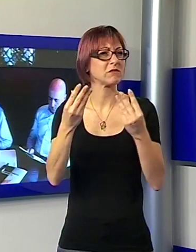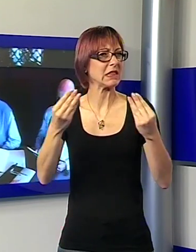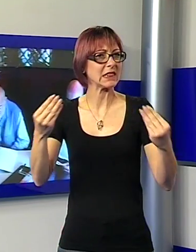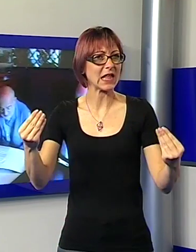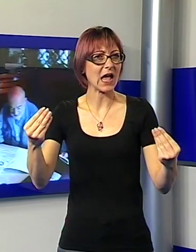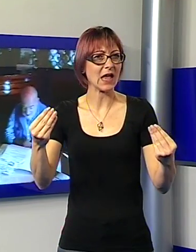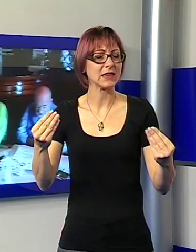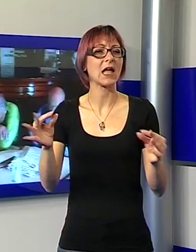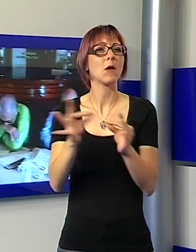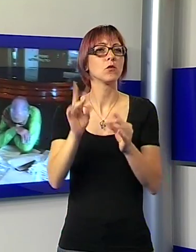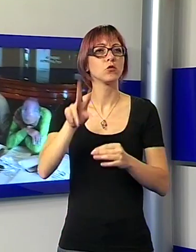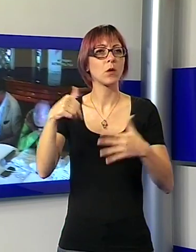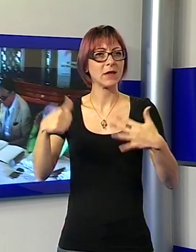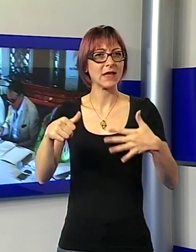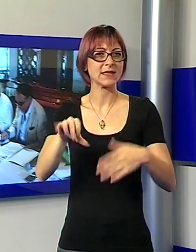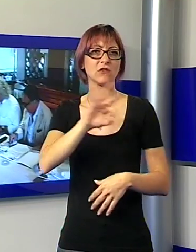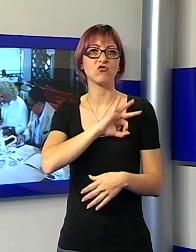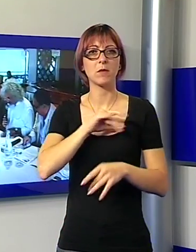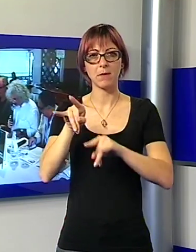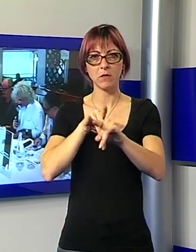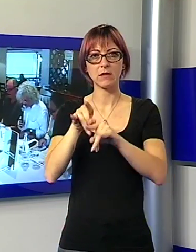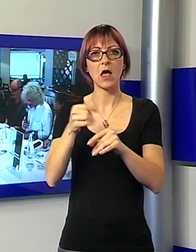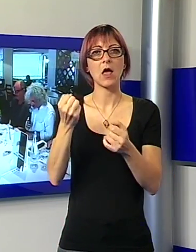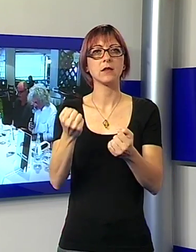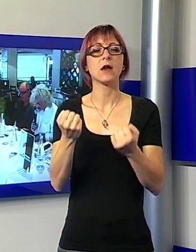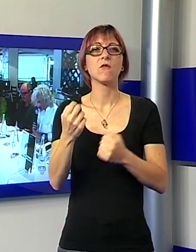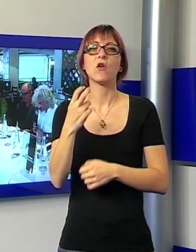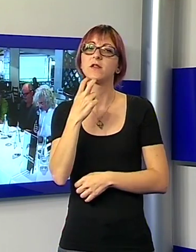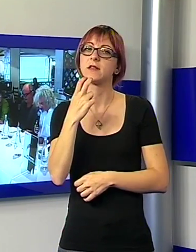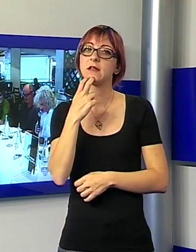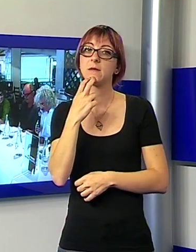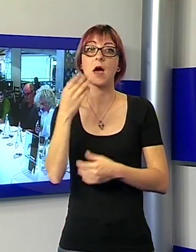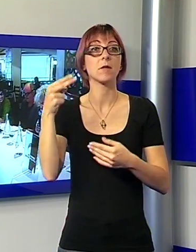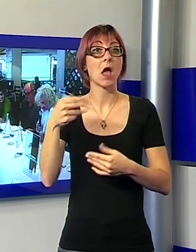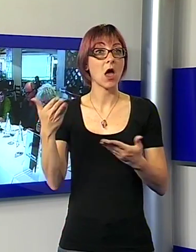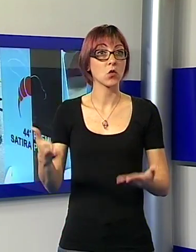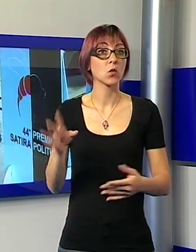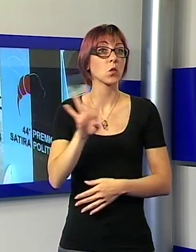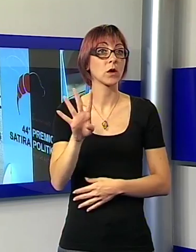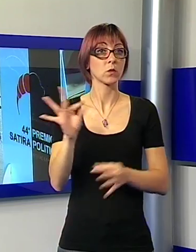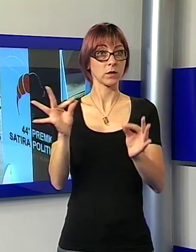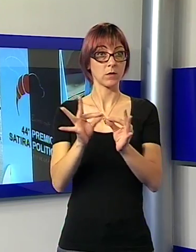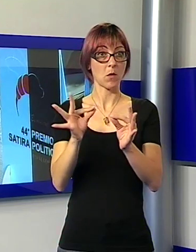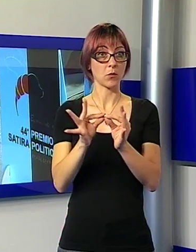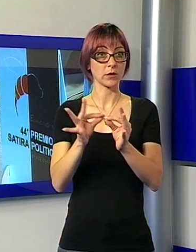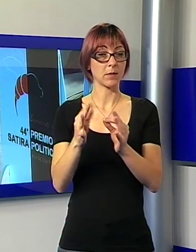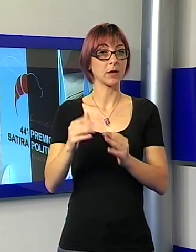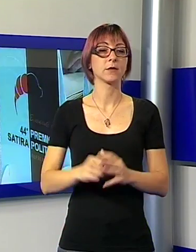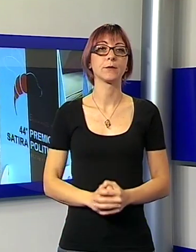2016 del premio Satira di Forte dei Marmi, giunto quest'anno alla 44esima edizione. Sono stati ben 11 i